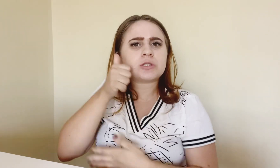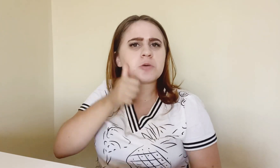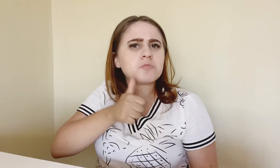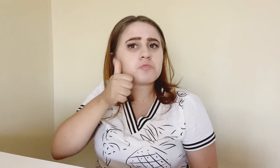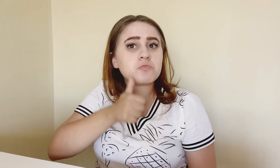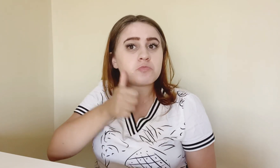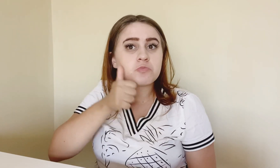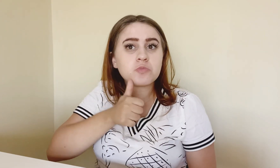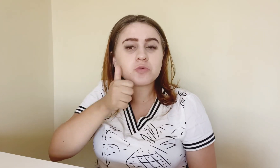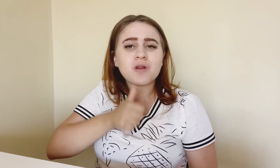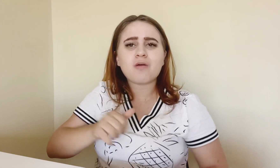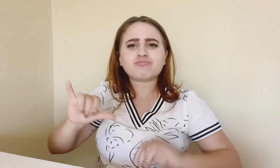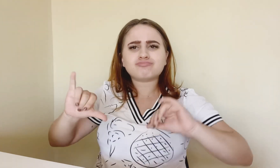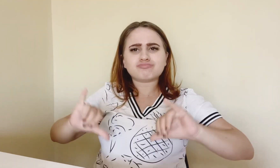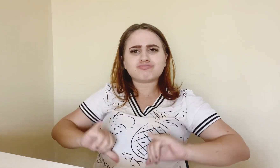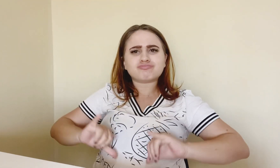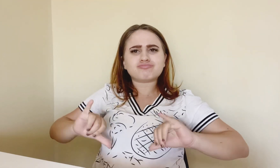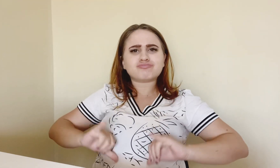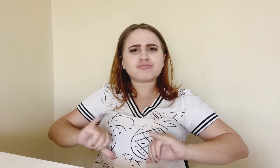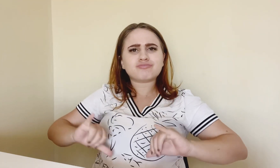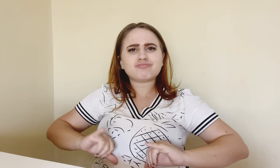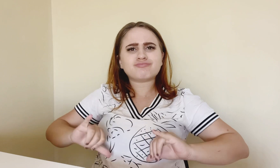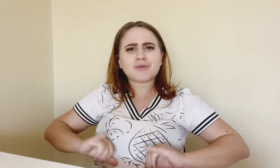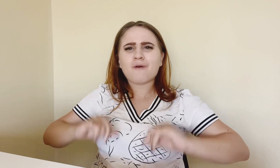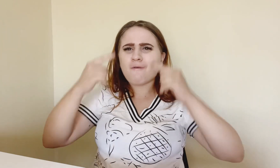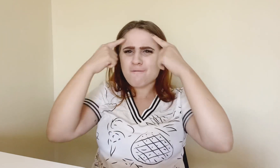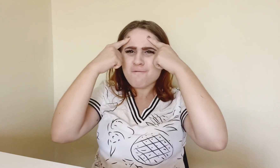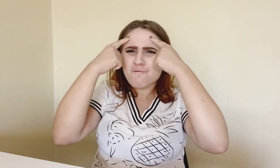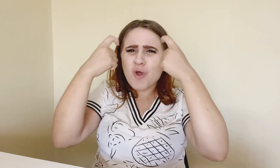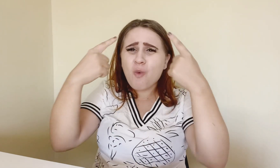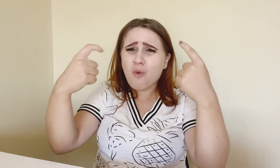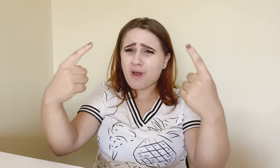Uma mulher que sofreu de violência doméstica